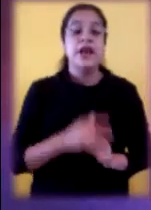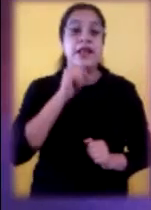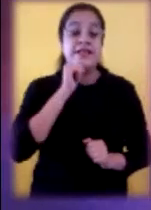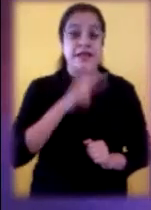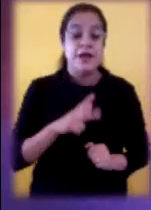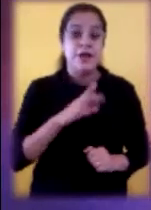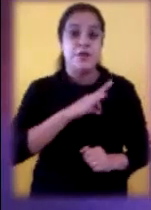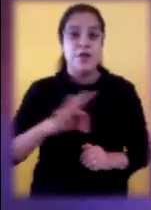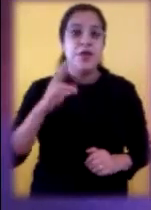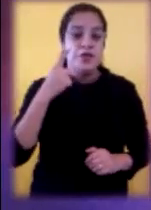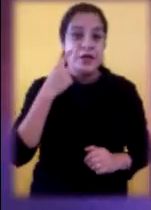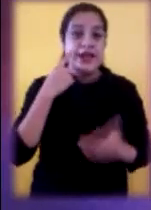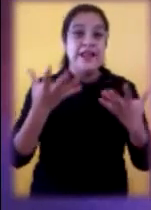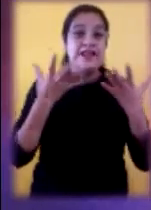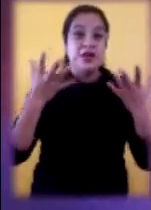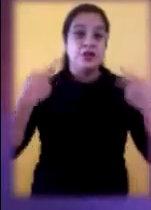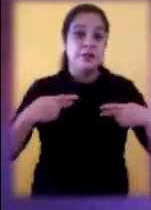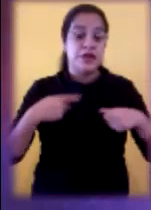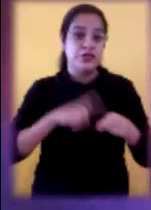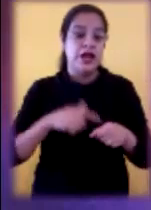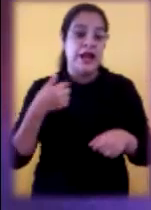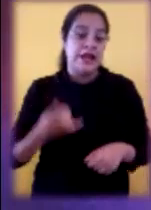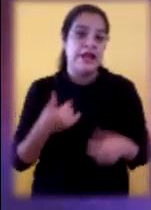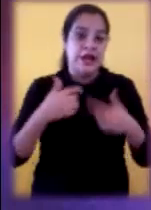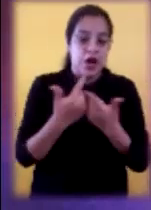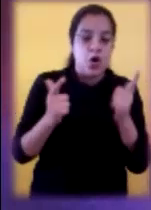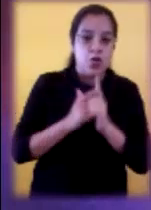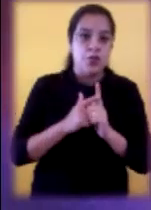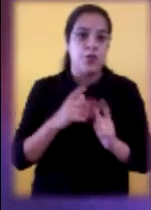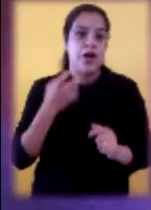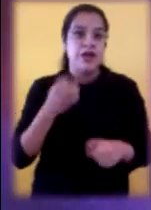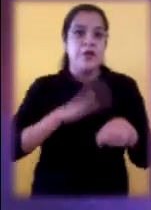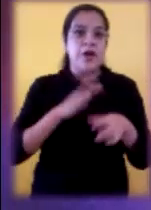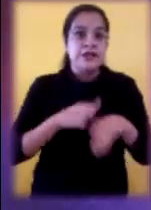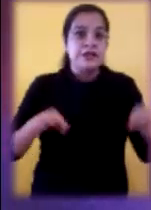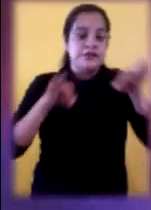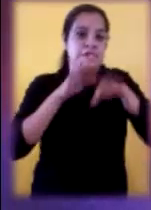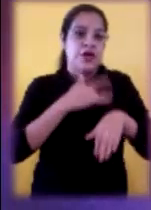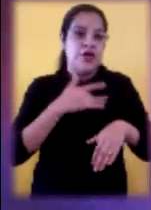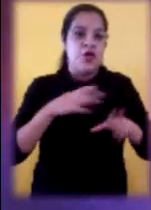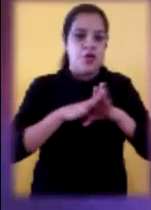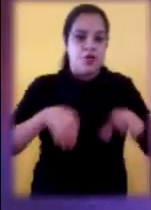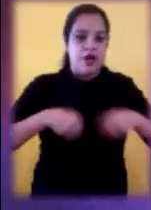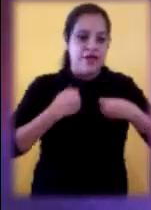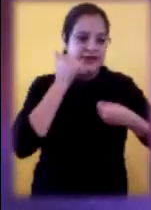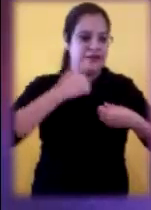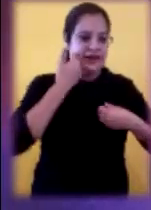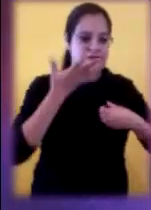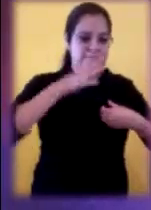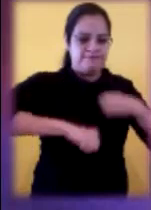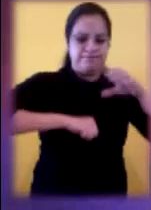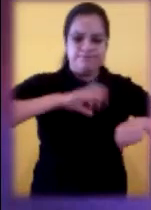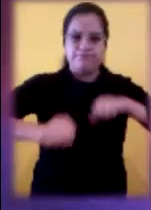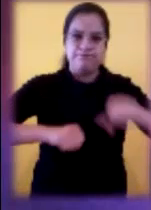ambiciones y anhelos personales y de grupo. Se adueñan del corazón y tiranizan toda su vida.